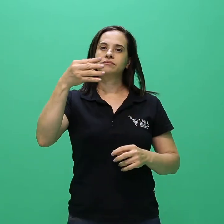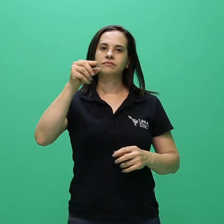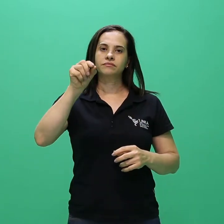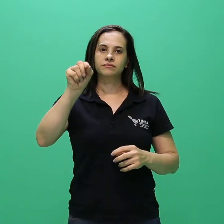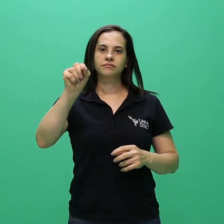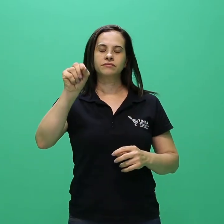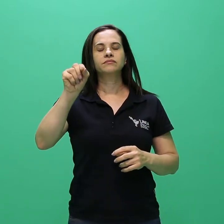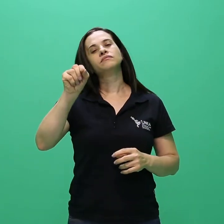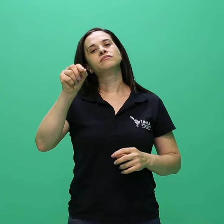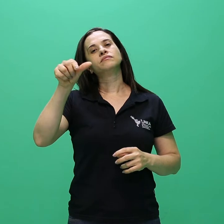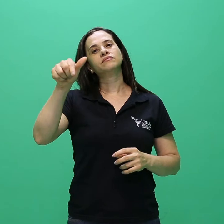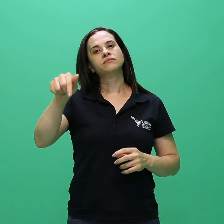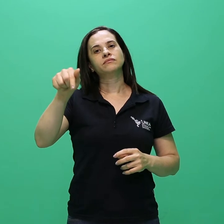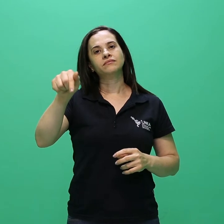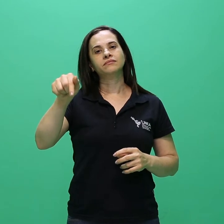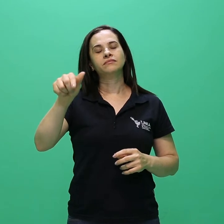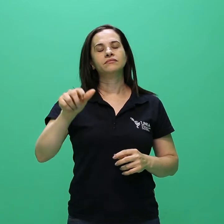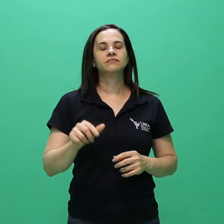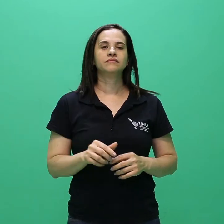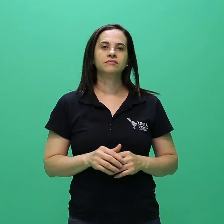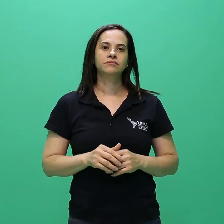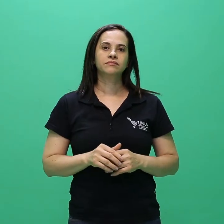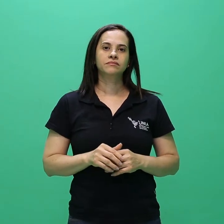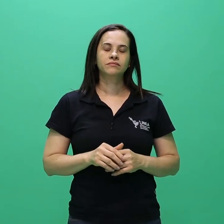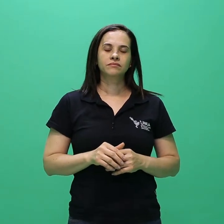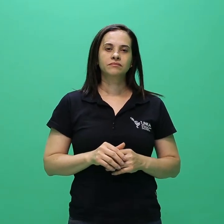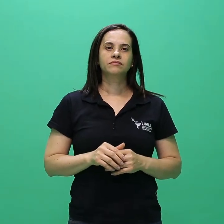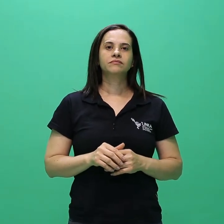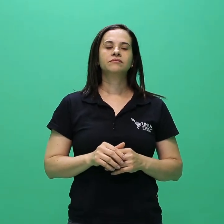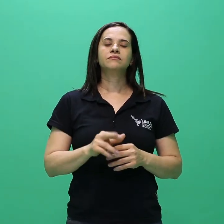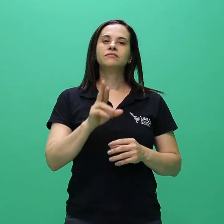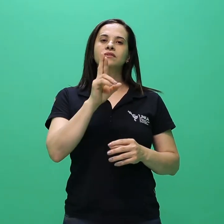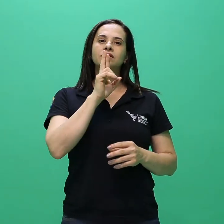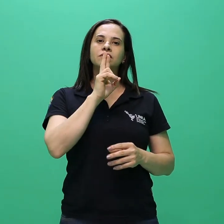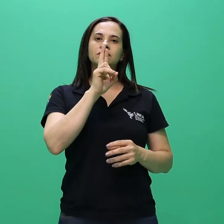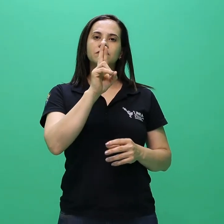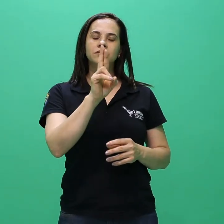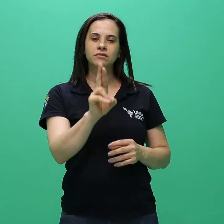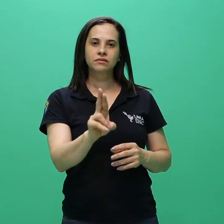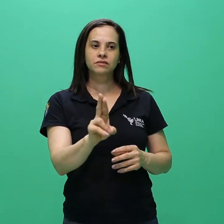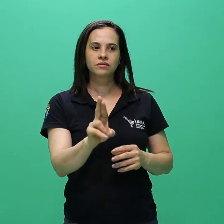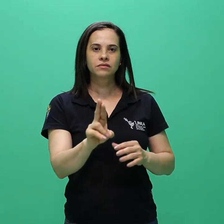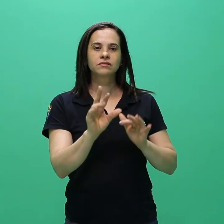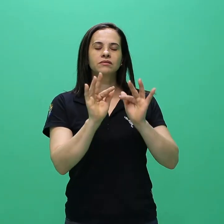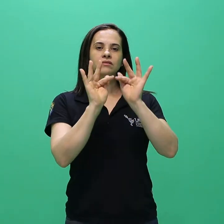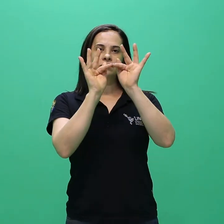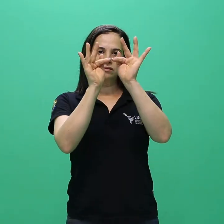4.7. Do resultado preliminário final para reingresso.